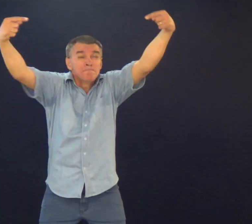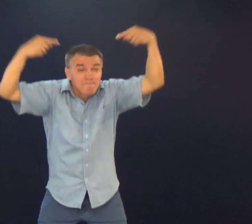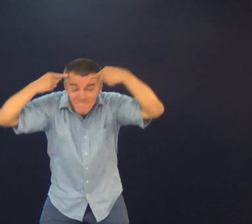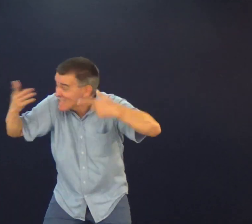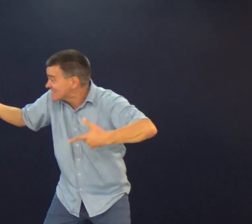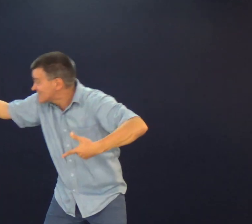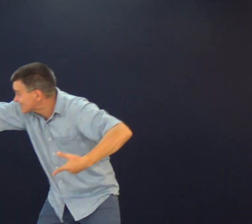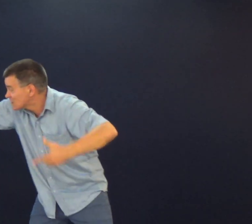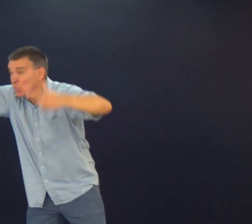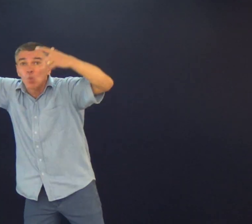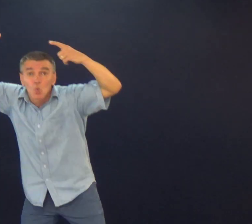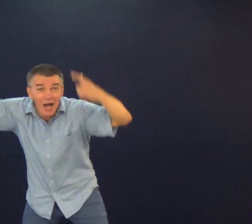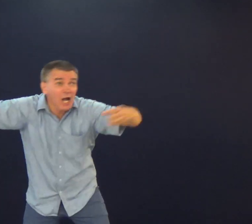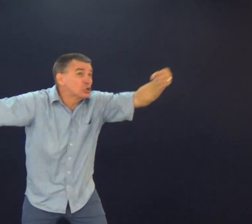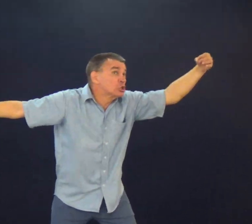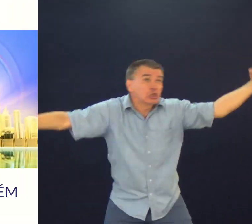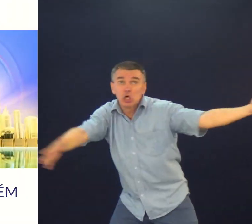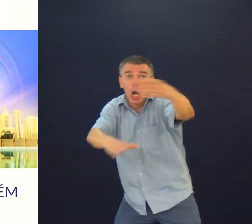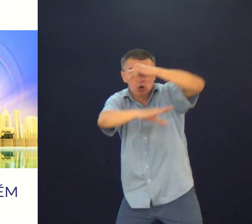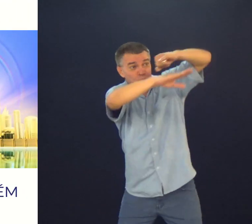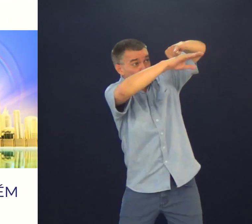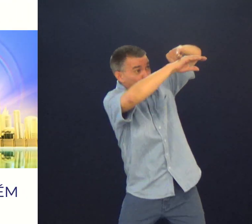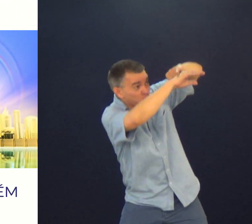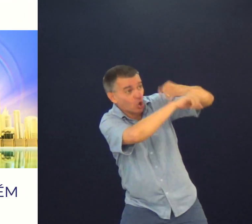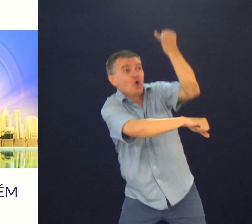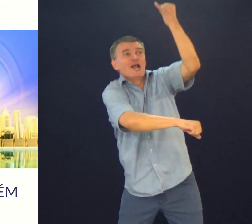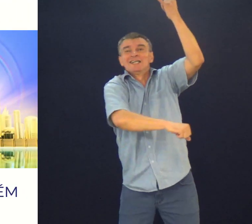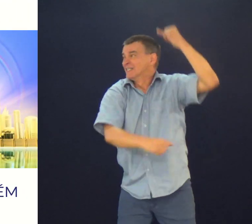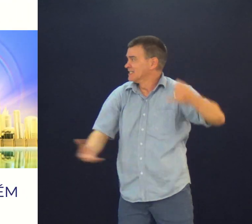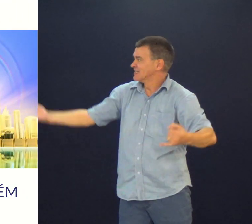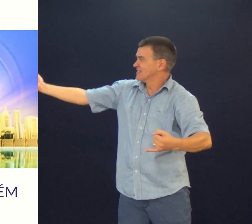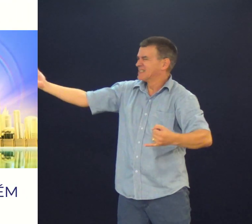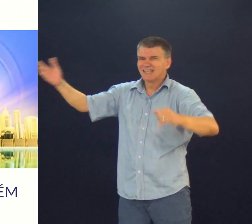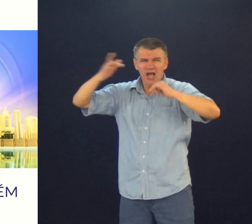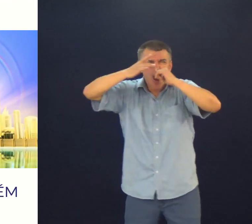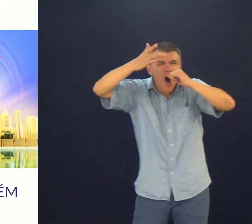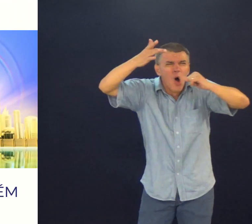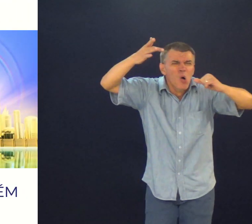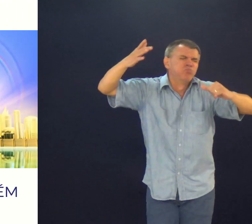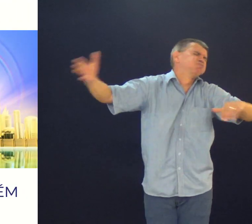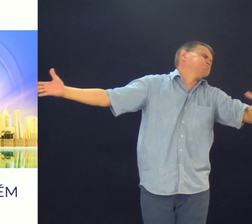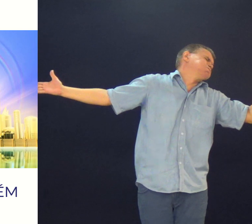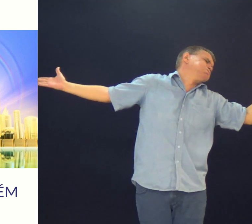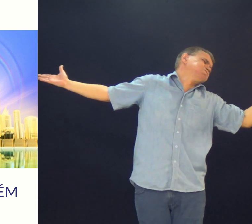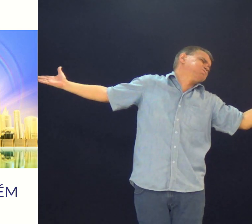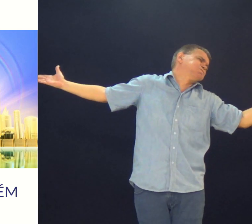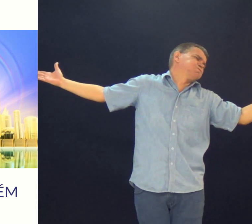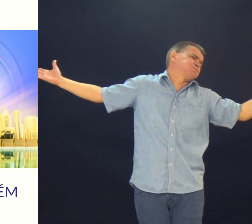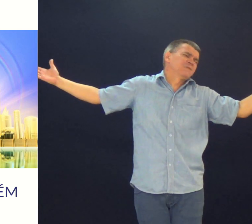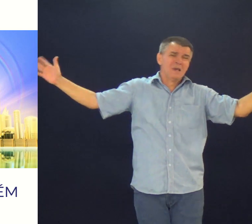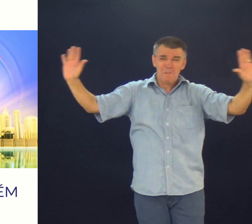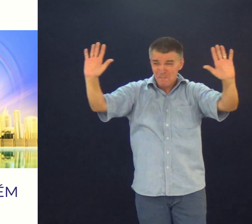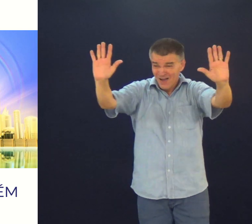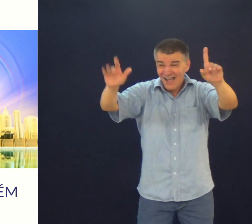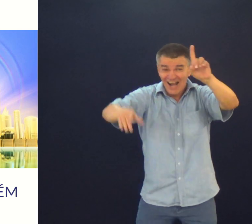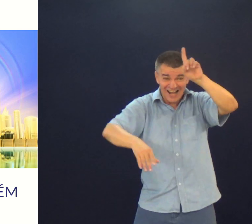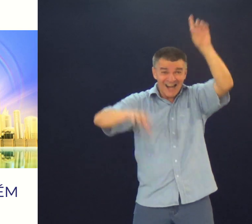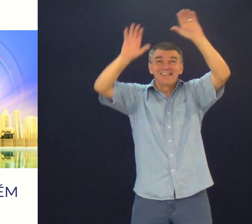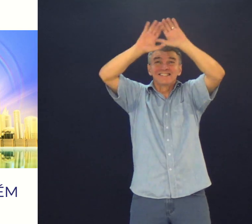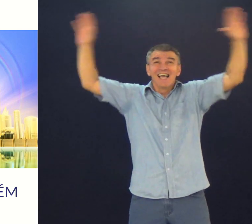Pensa gente Imagina Vai ter um lugar novo Essa nova Jerusalém Nossa O que vai ter de ouro